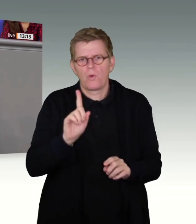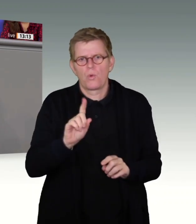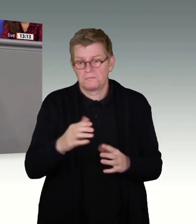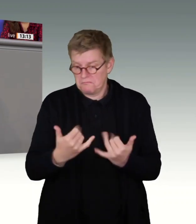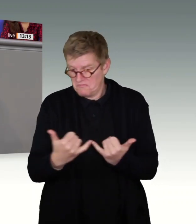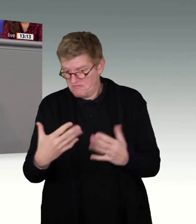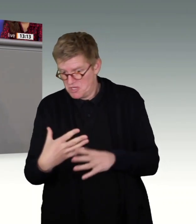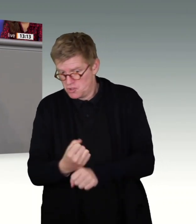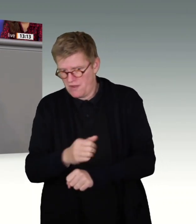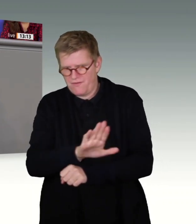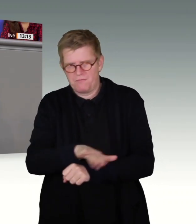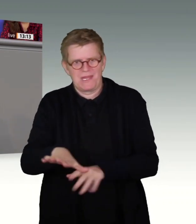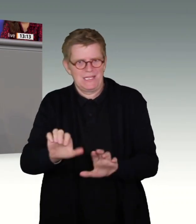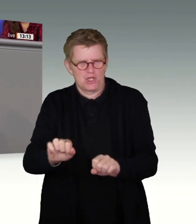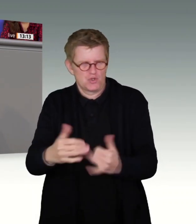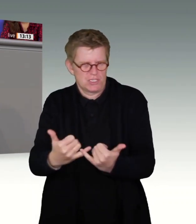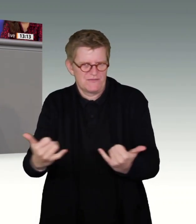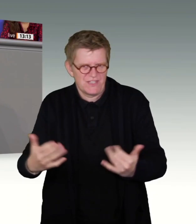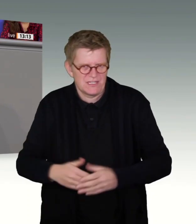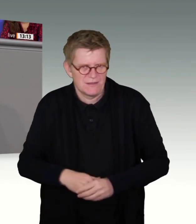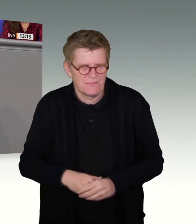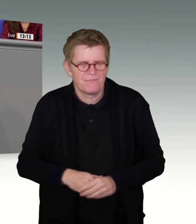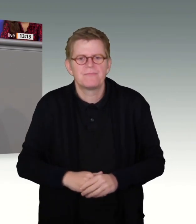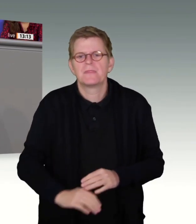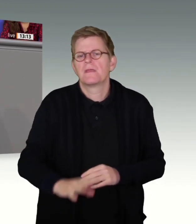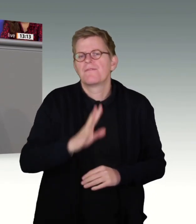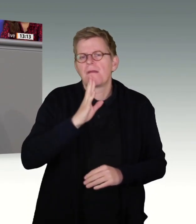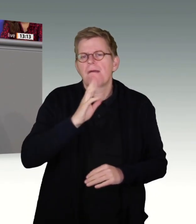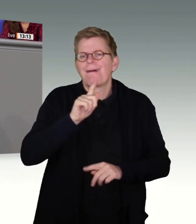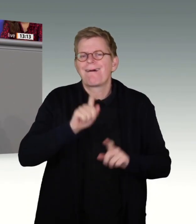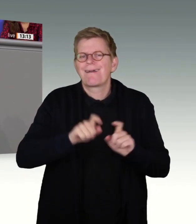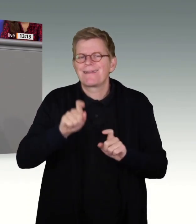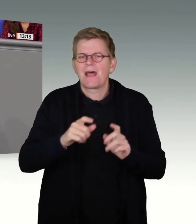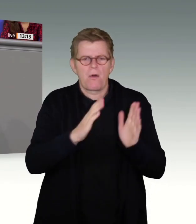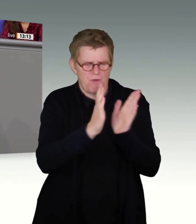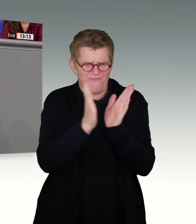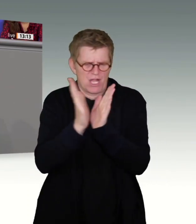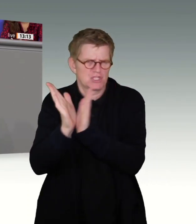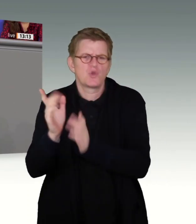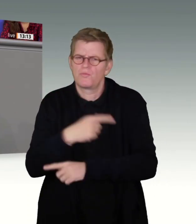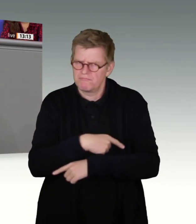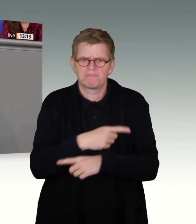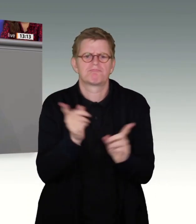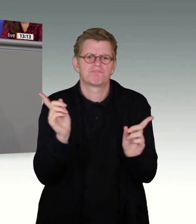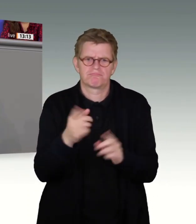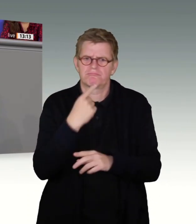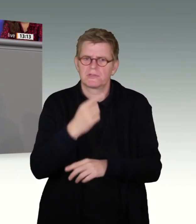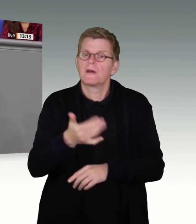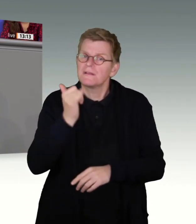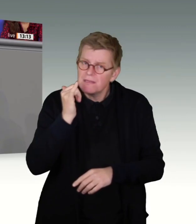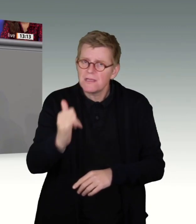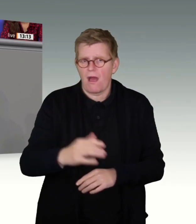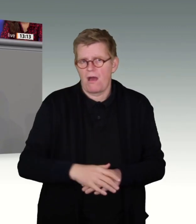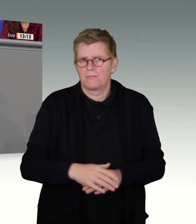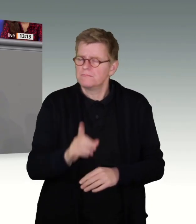schützen. Ich glaube, alle Rednerinnen und Redner aus allen Fraktionen haben deutlich gemacht, dass das ein gemeinsames Anliegen ist.